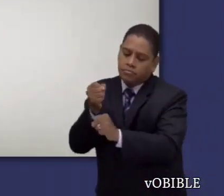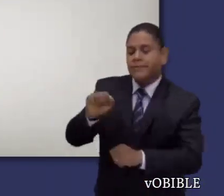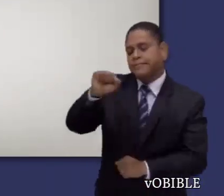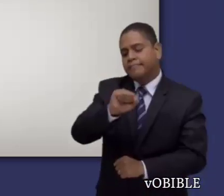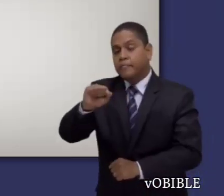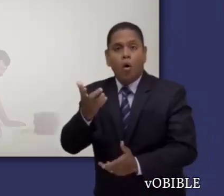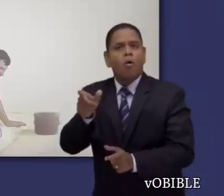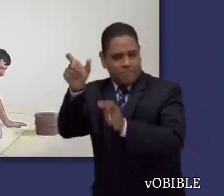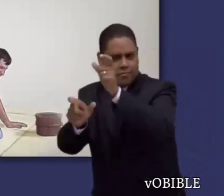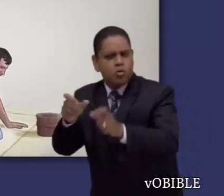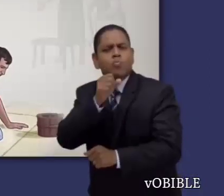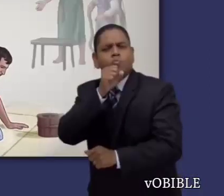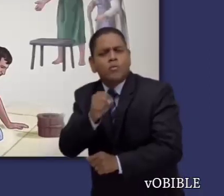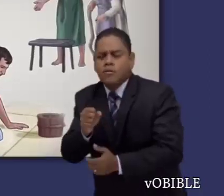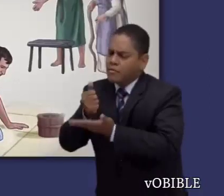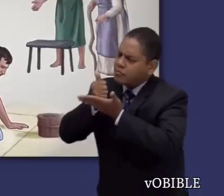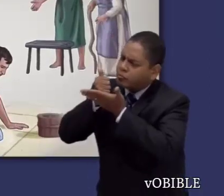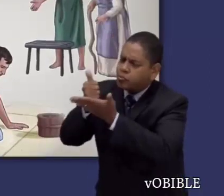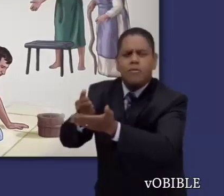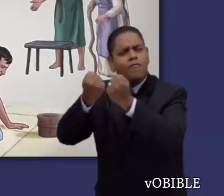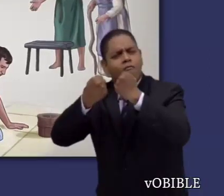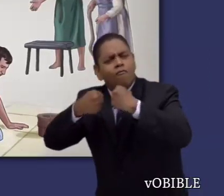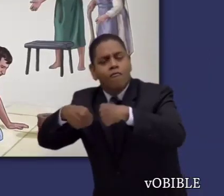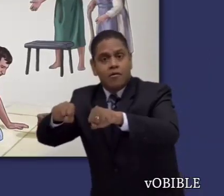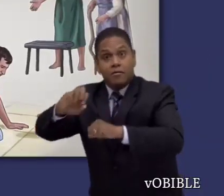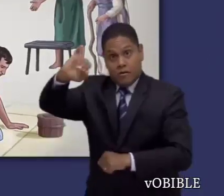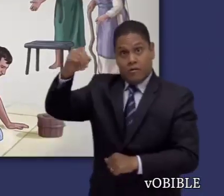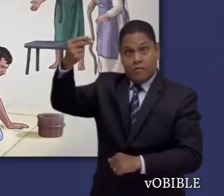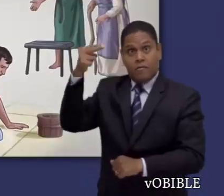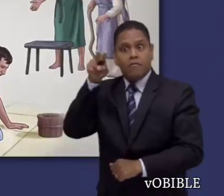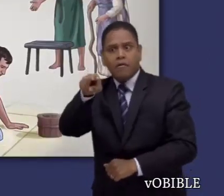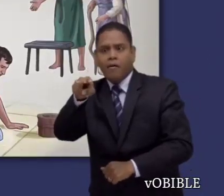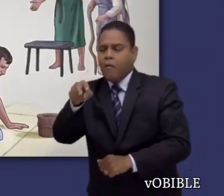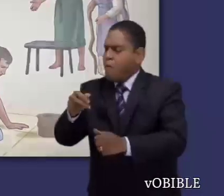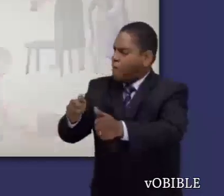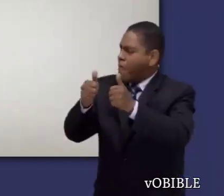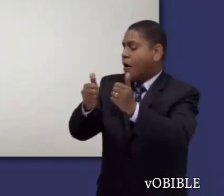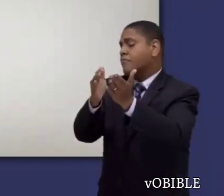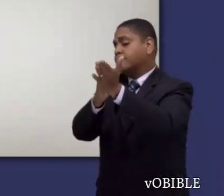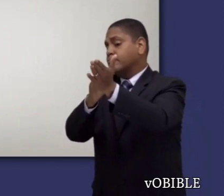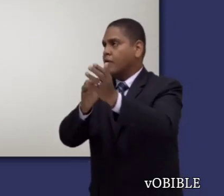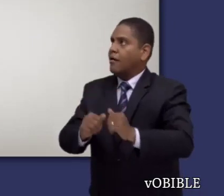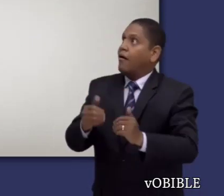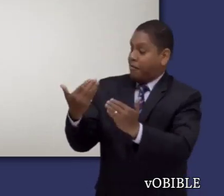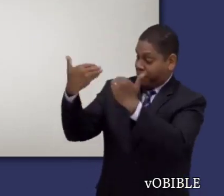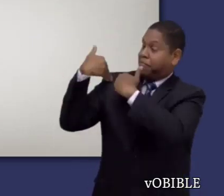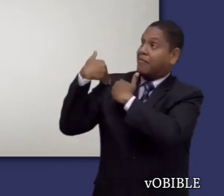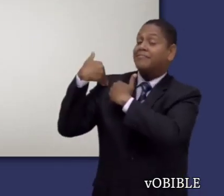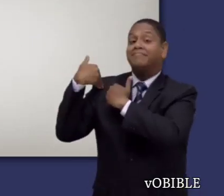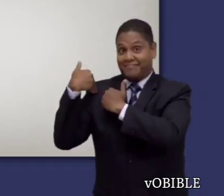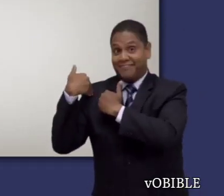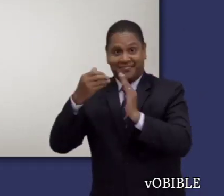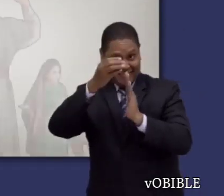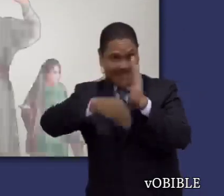apóstol lo usa para indicar que los hermanos que desean servir a otros en la congregación deben hacer un gran esfuerzo. En el